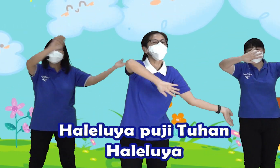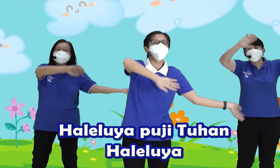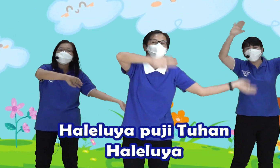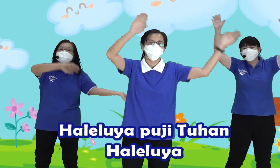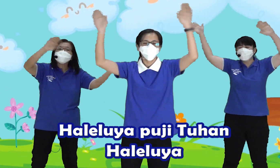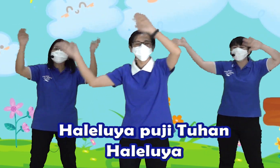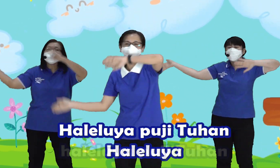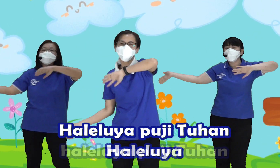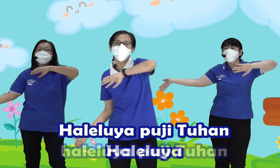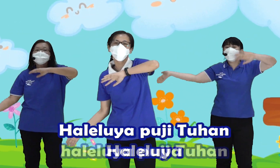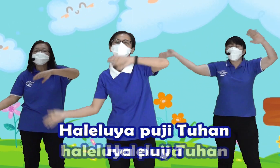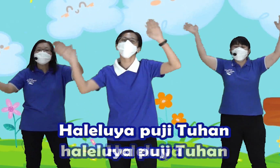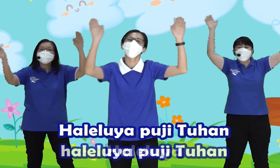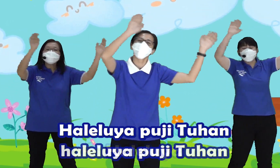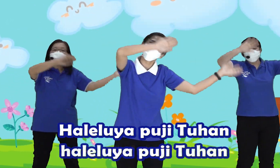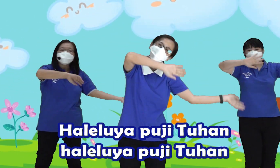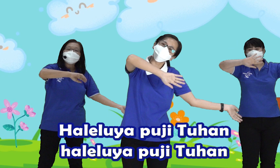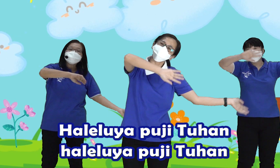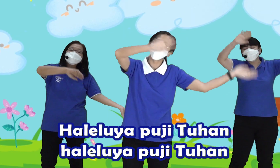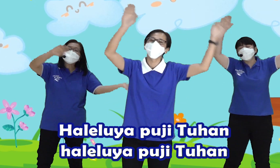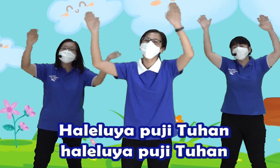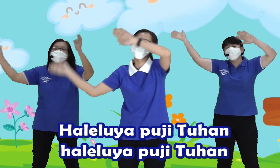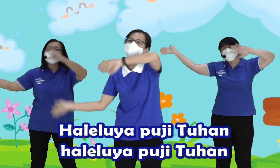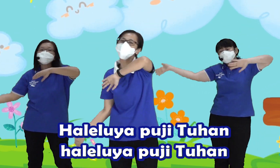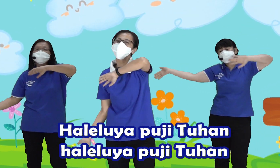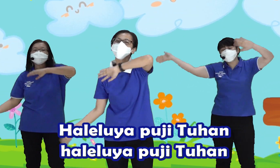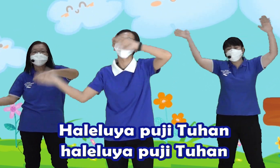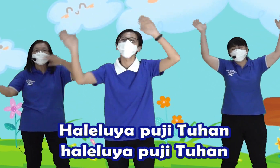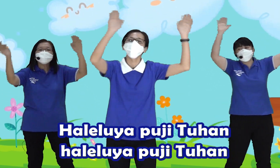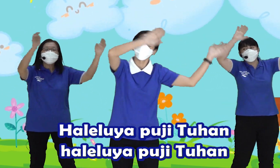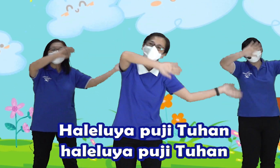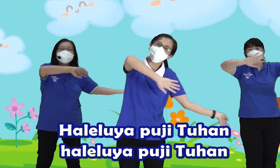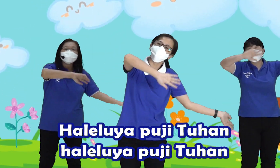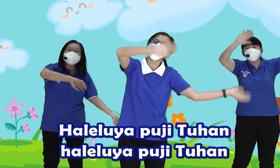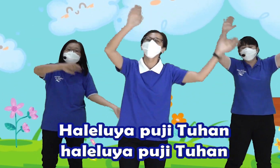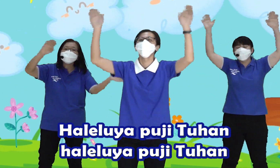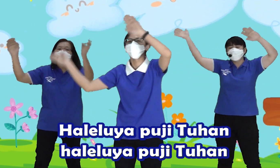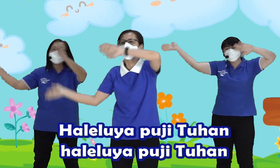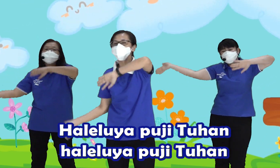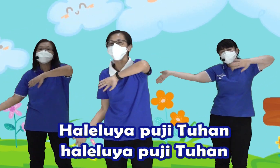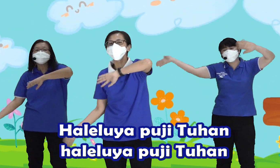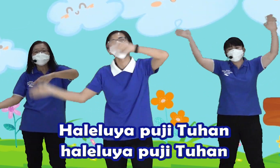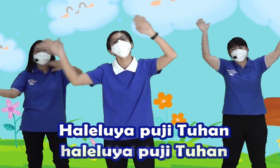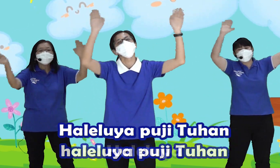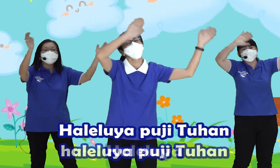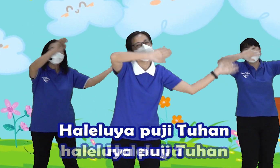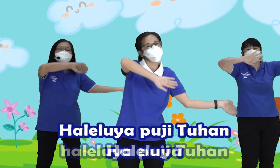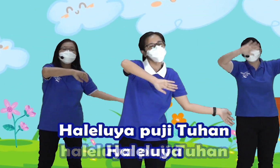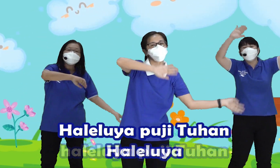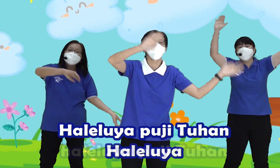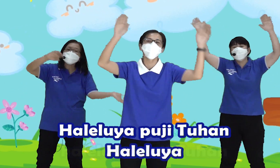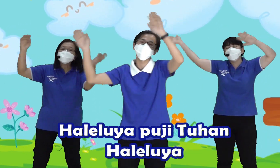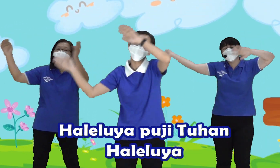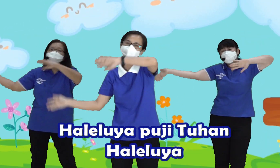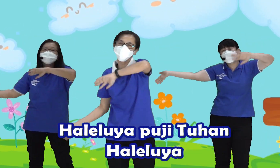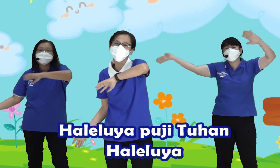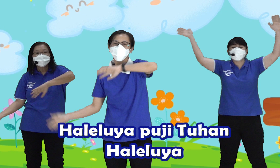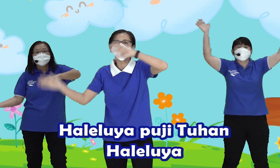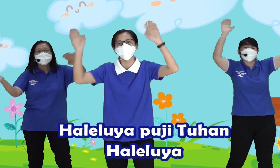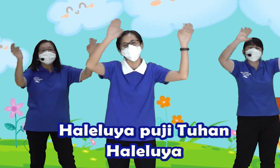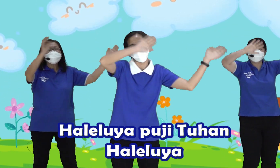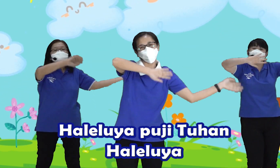Tuhan Haleluya Haleluya Puji Tuhan Haleluya Puji Tuhan Haleluya